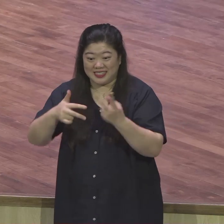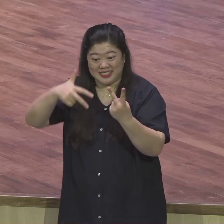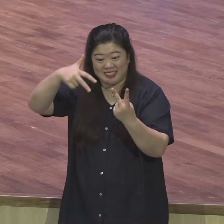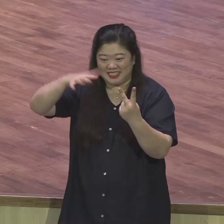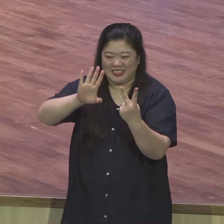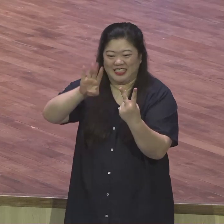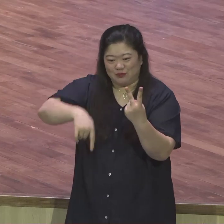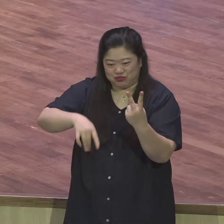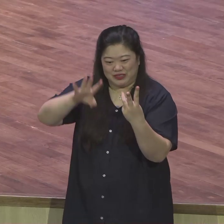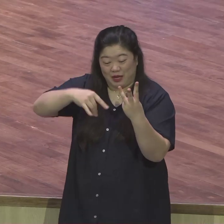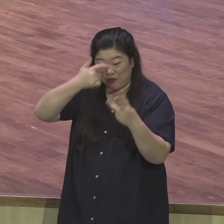위정자를 기도해 주셔야 돼요.